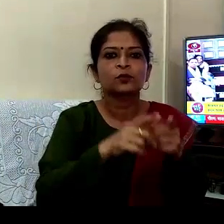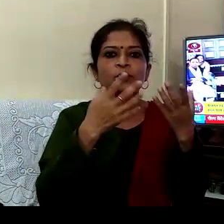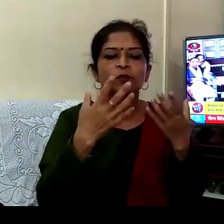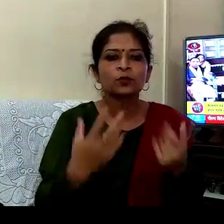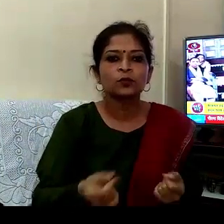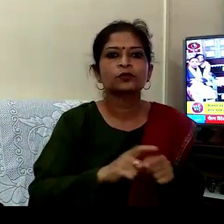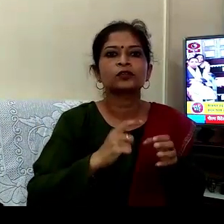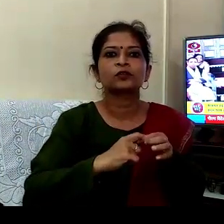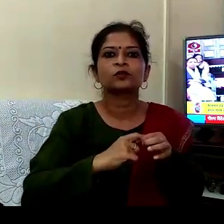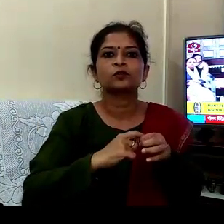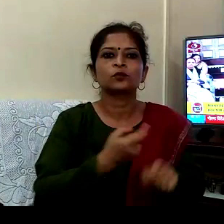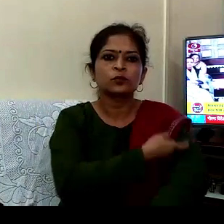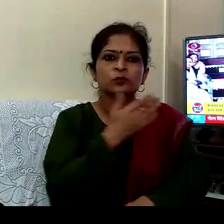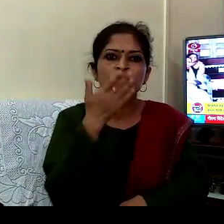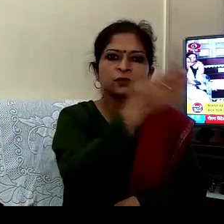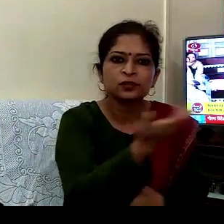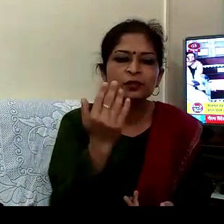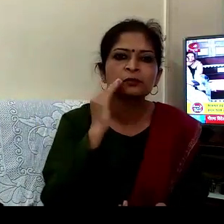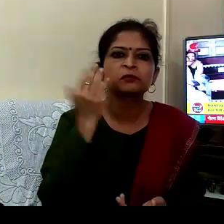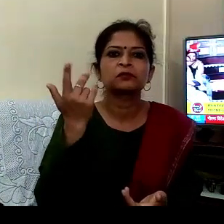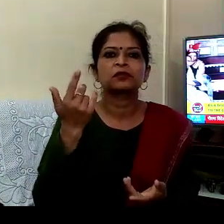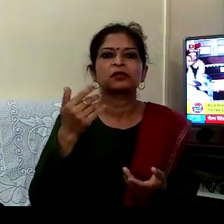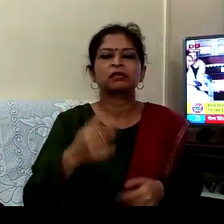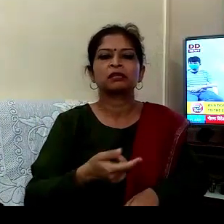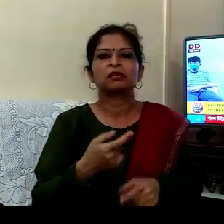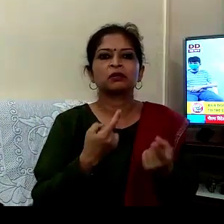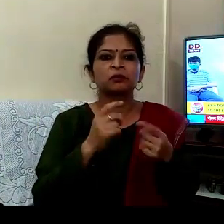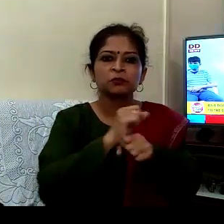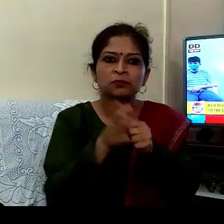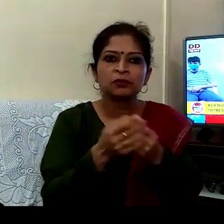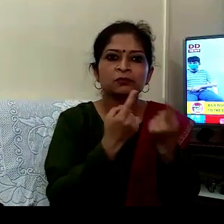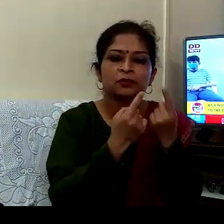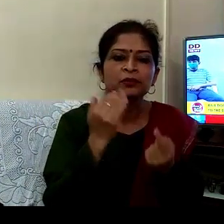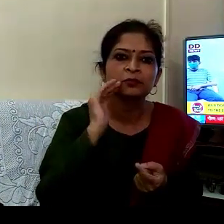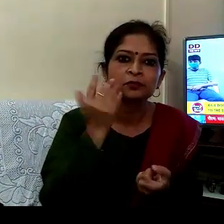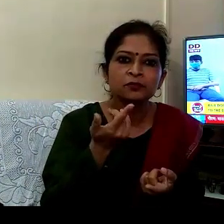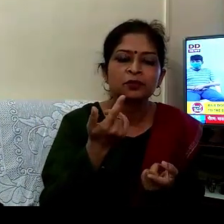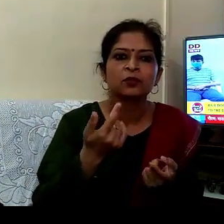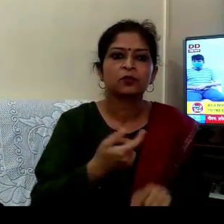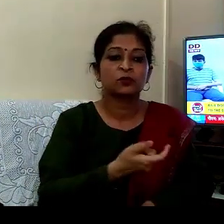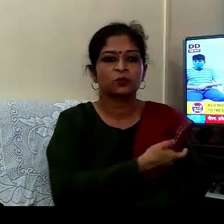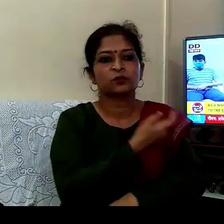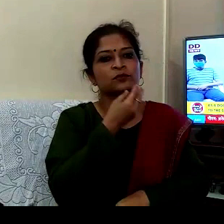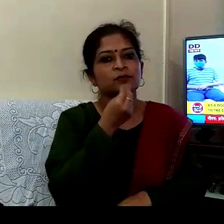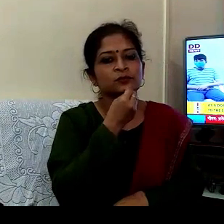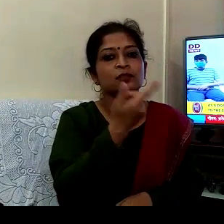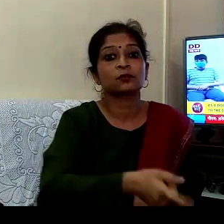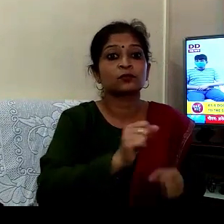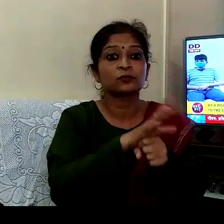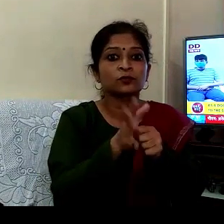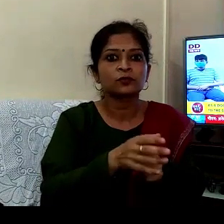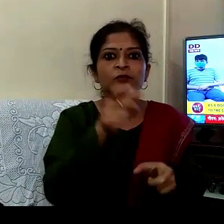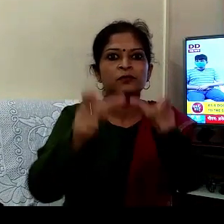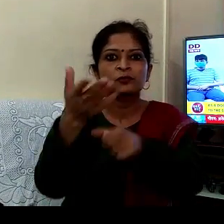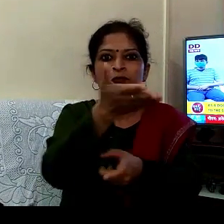کرنا ہے اور کب ان کو کرنا کا ٹیس کرانا ہے ایک ڈاکٹر کے ناتے اور آپ تو پوری طرح آپ نے آپ کو اس کرنا کے